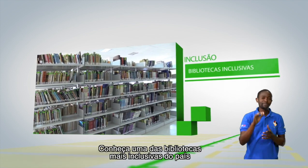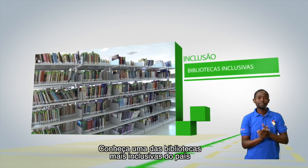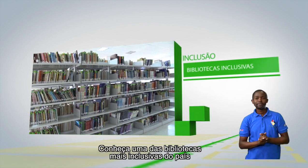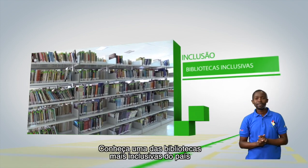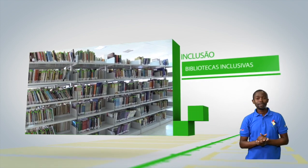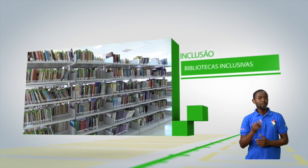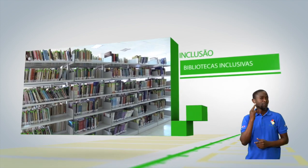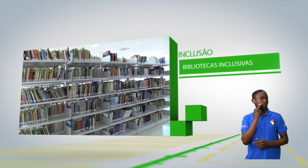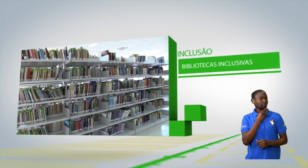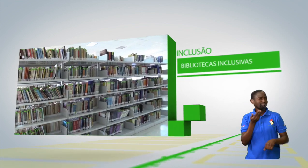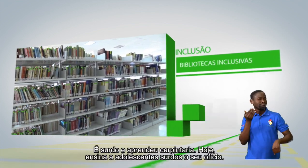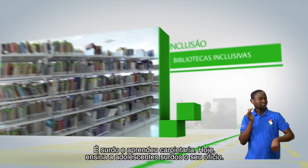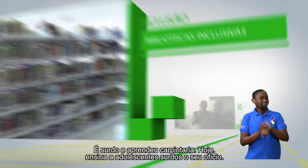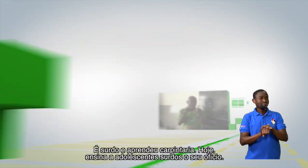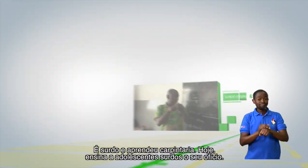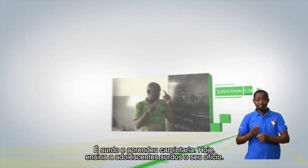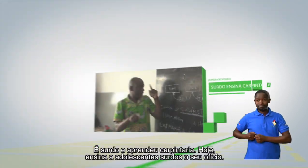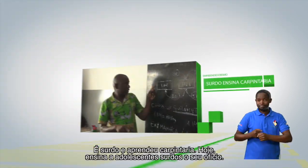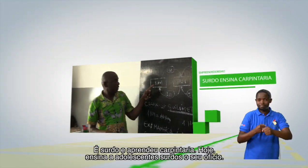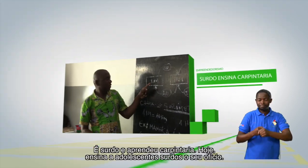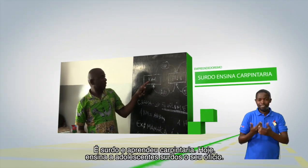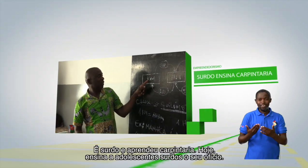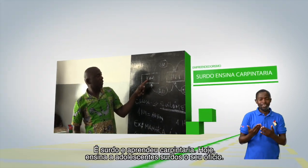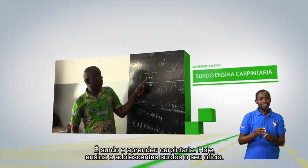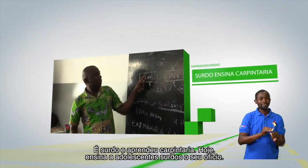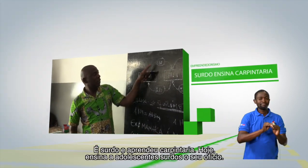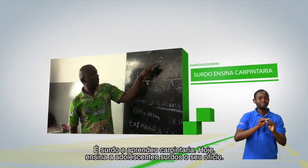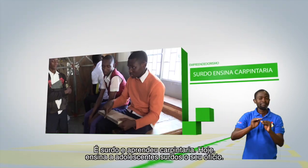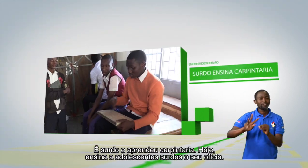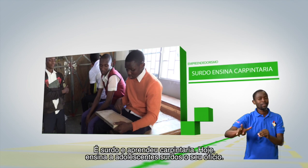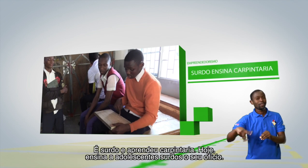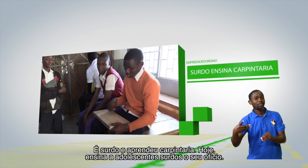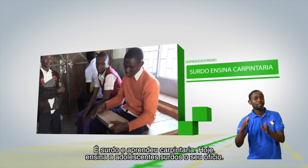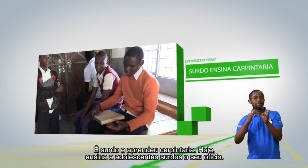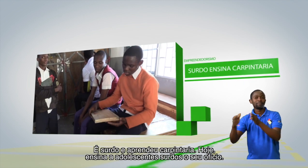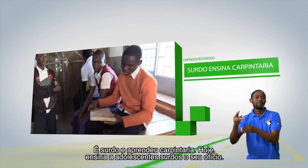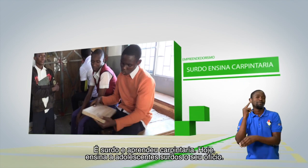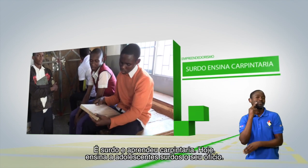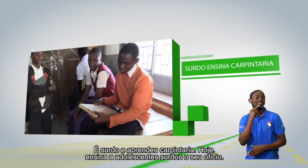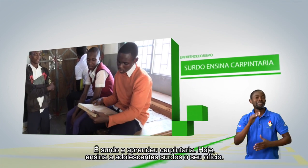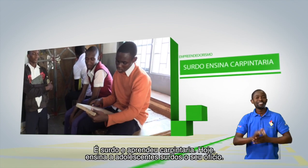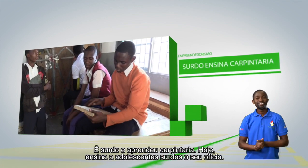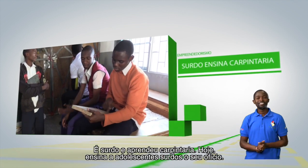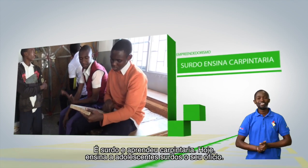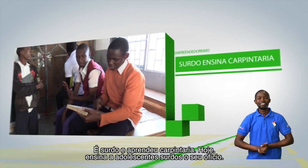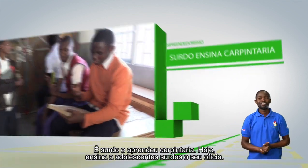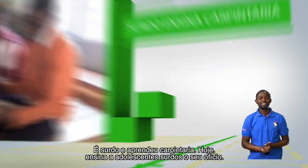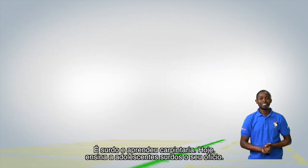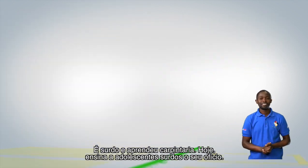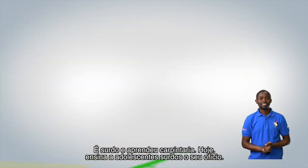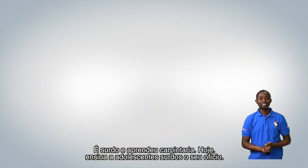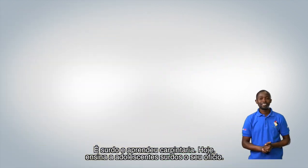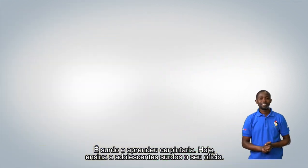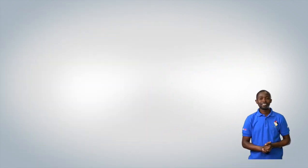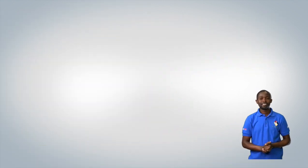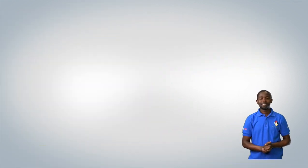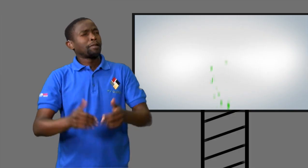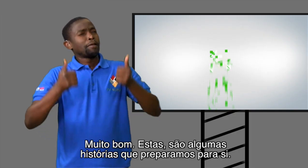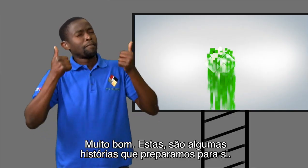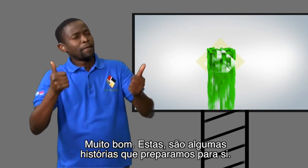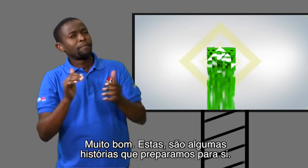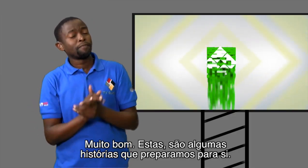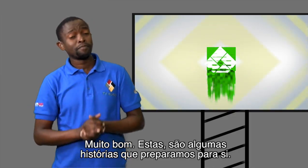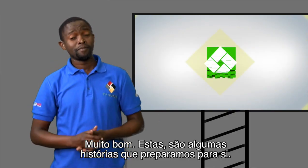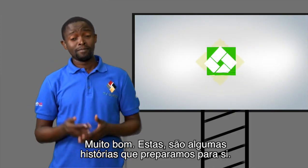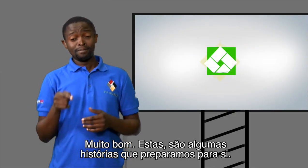inclusivas do país. É surdo e aprendeu carpintaria. Hoje, ensina a adolescentes surdos o seu ofício.